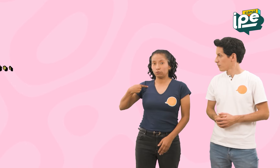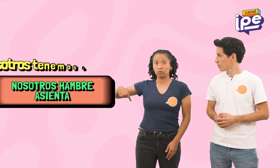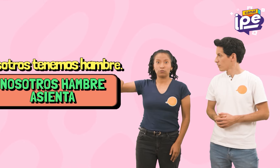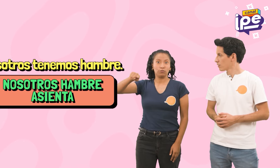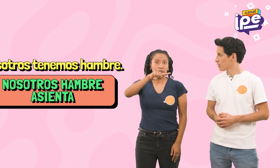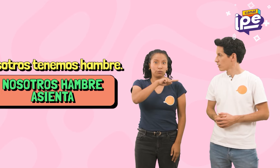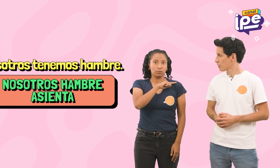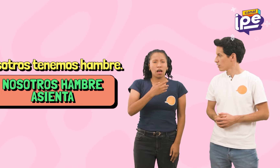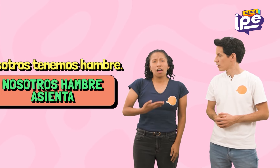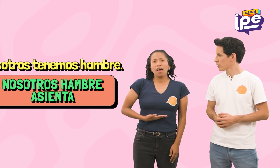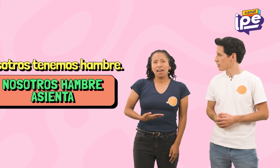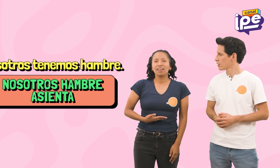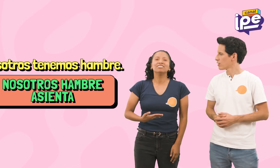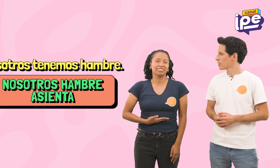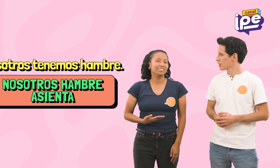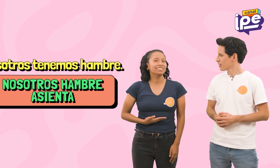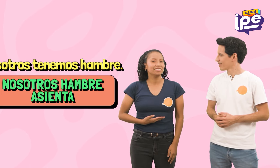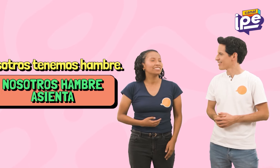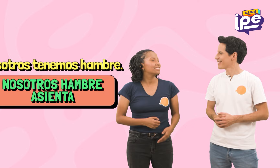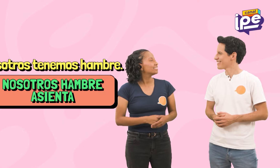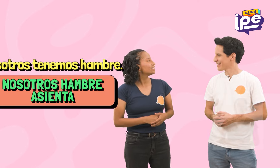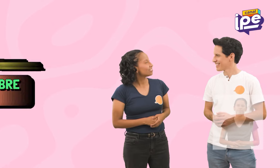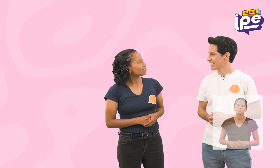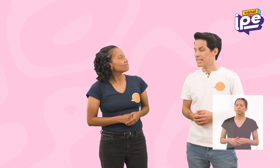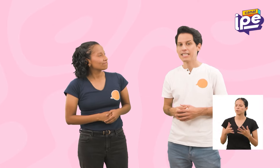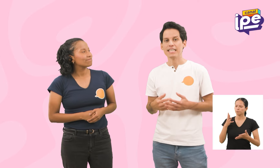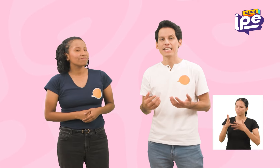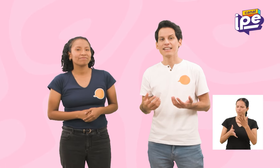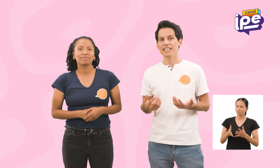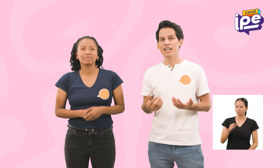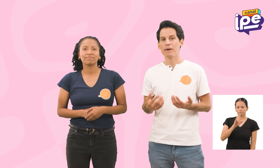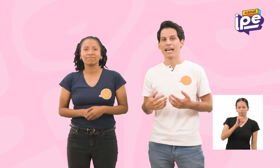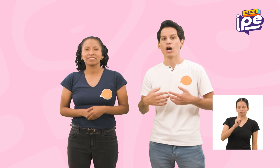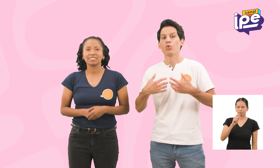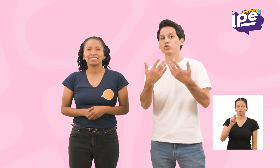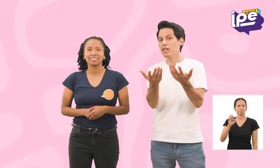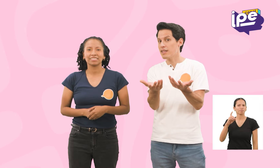Nosotros Tenemos hambre ¿Y la seña para ustedes?